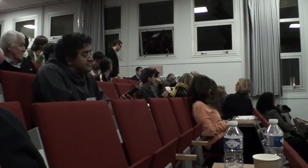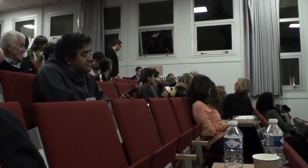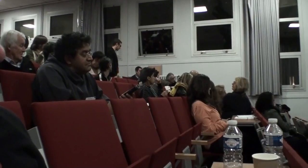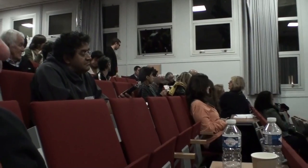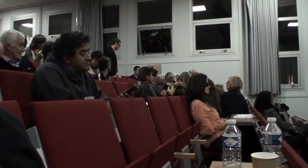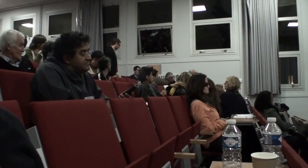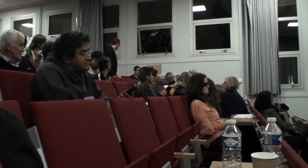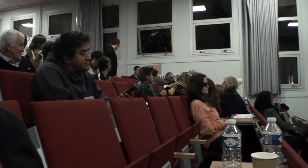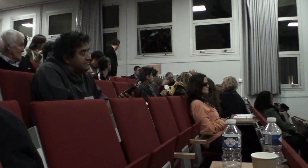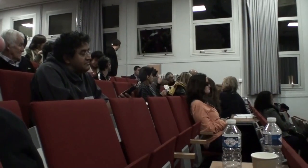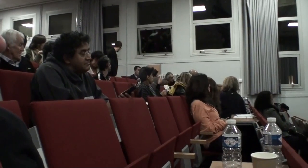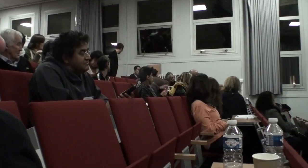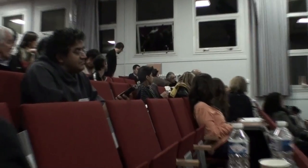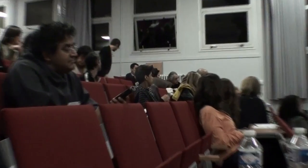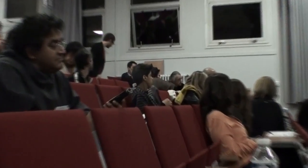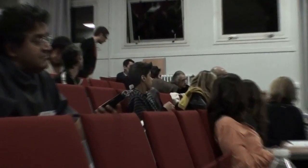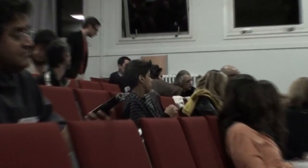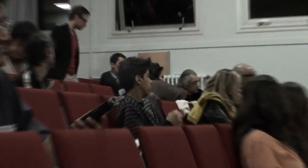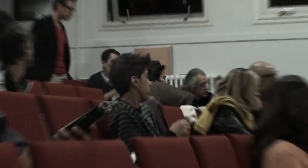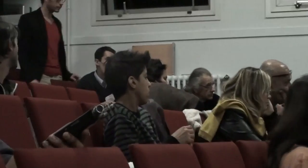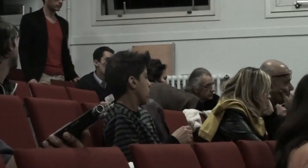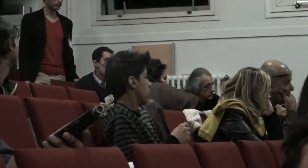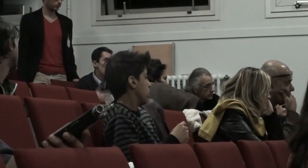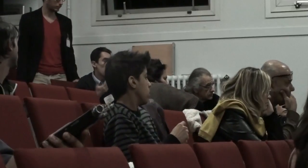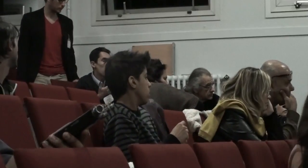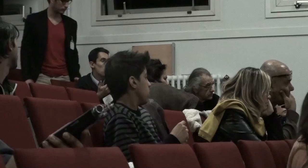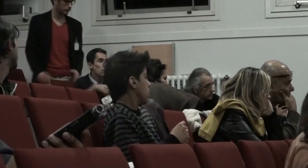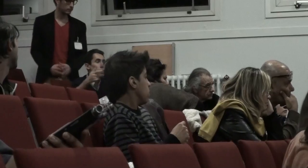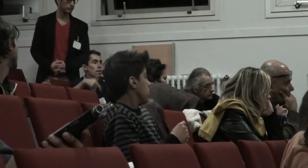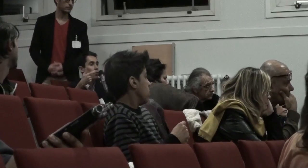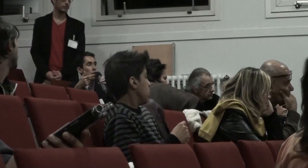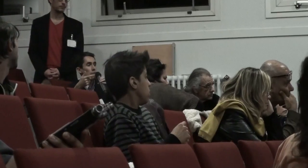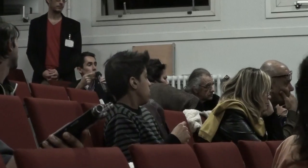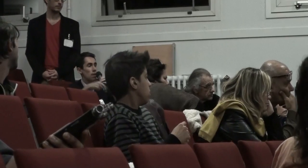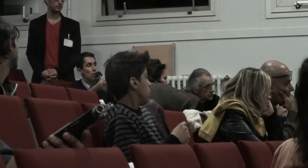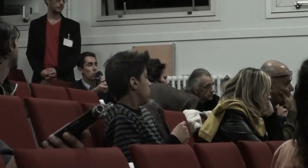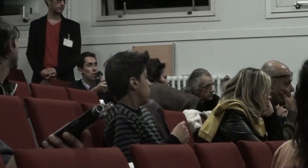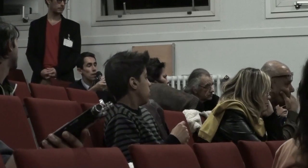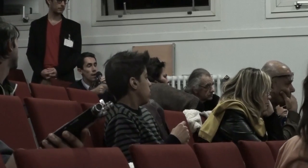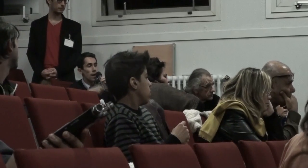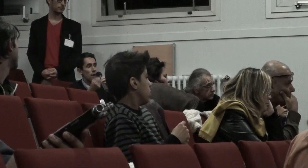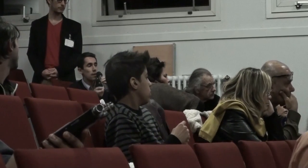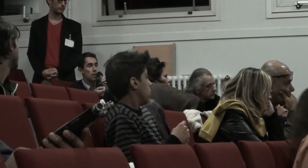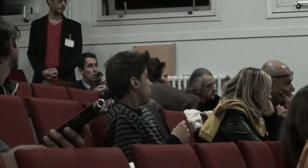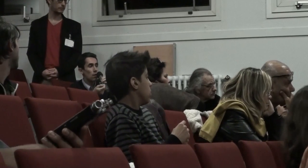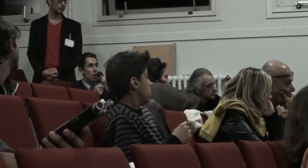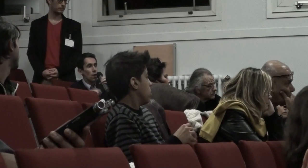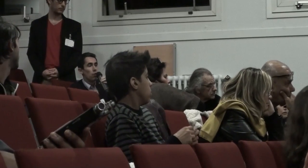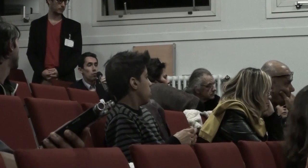la question est complexe effectivement j'ai bien entendu ce qu'a dit le monsieur du fait qu'il y avait des adolescents qui l'avaient rencontré et qui se